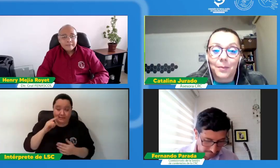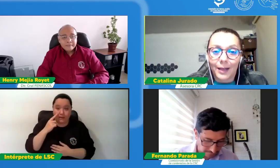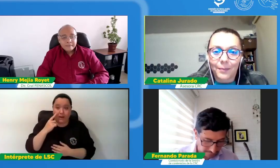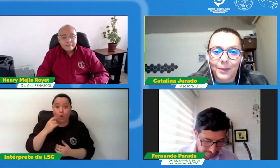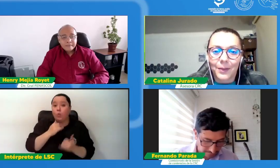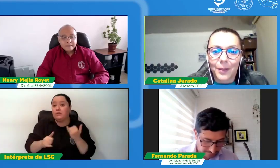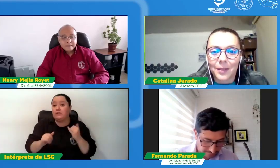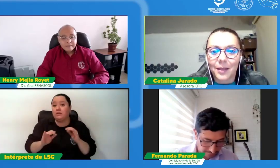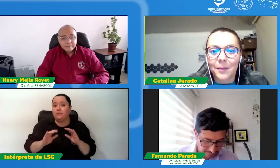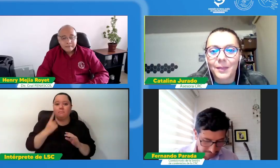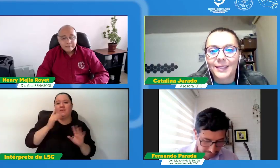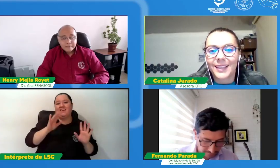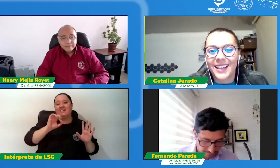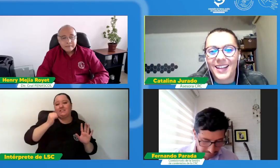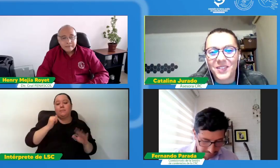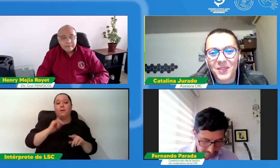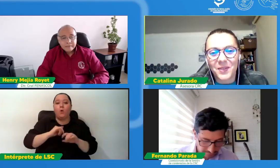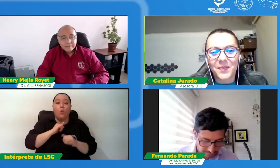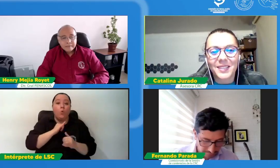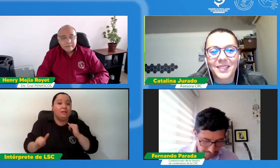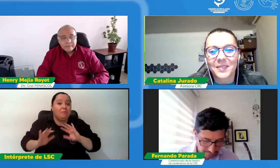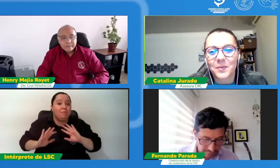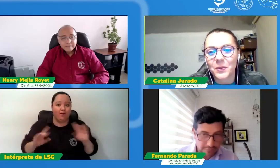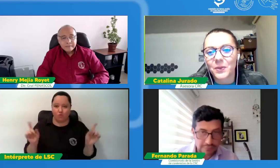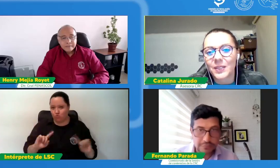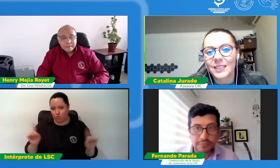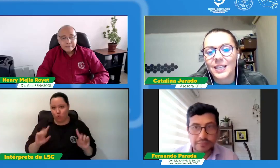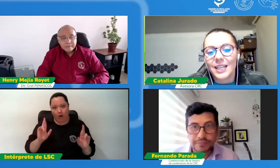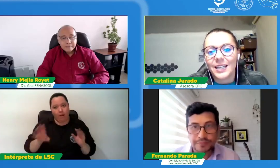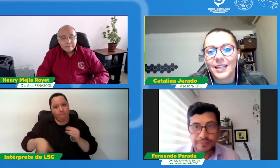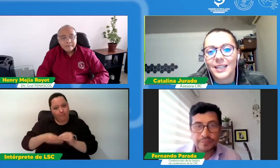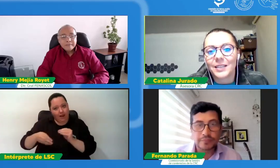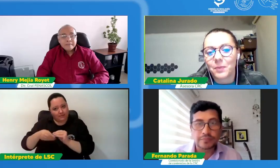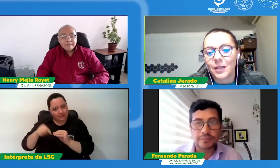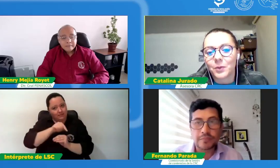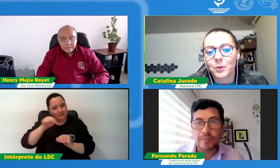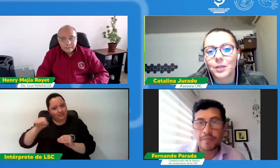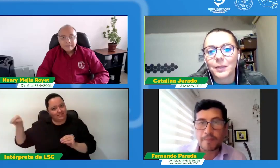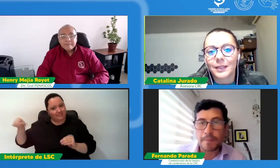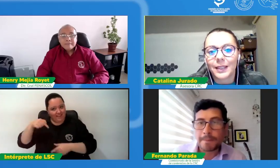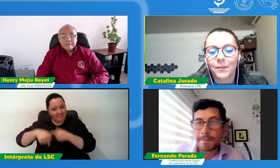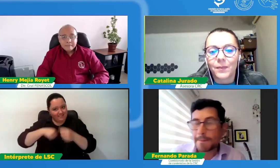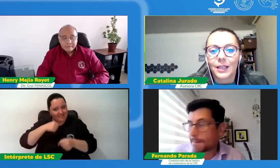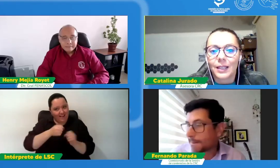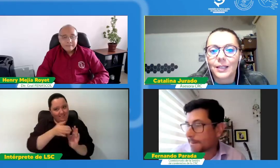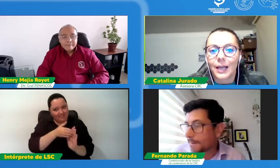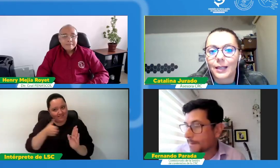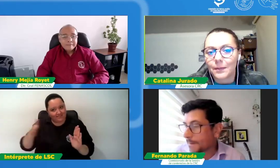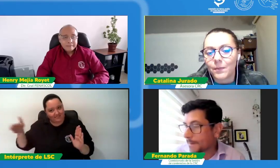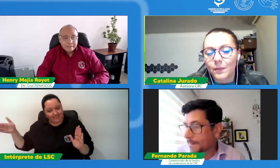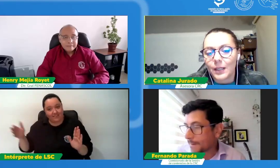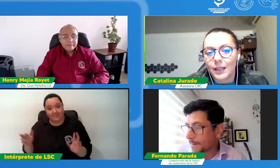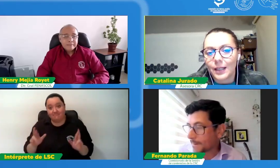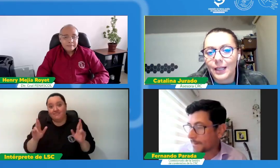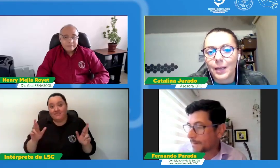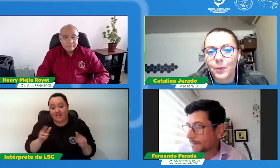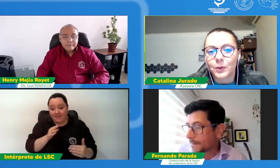perdón la última mesa del año seguramente tendremos otra y esperamos justamente dar en la próxima